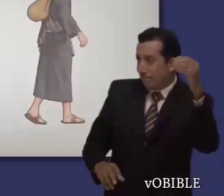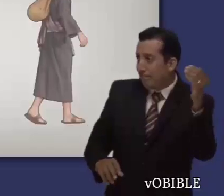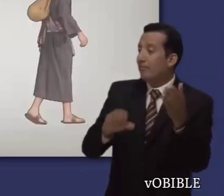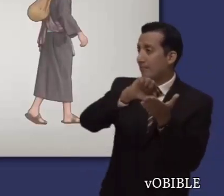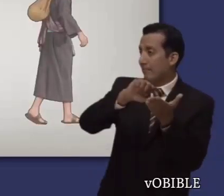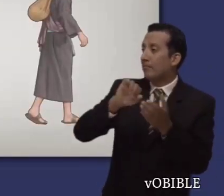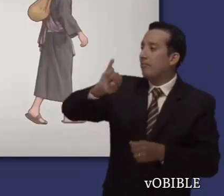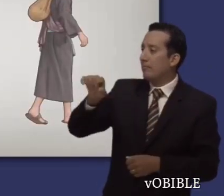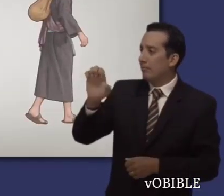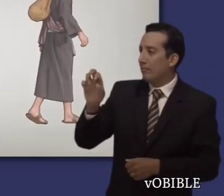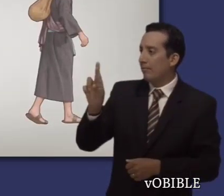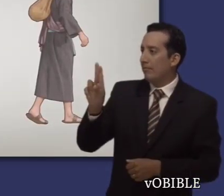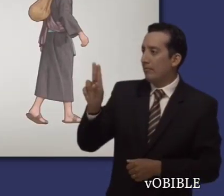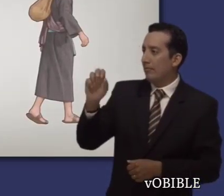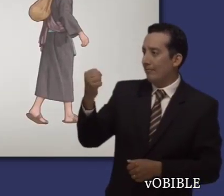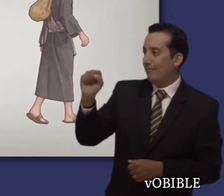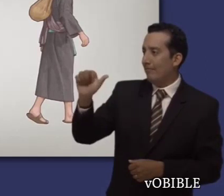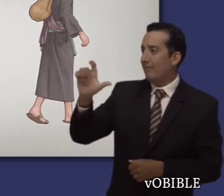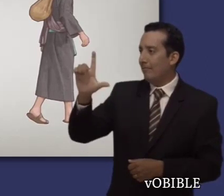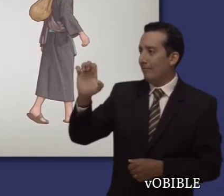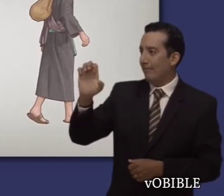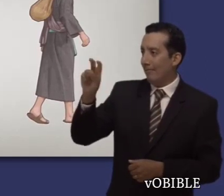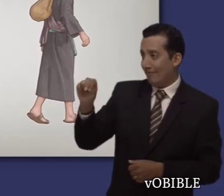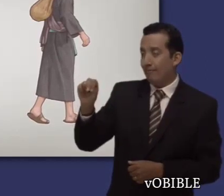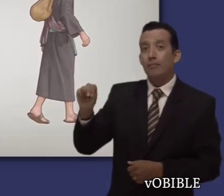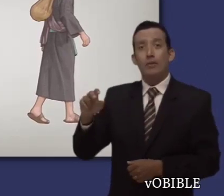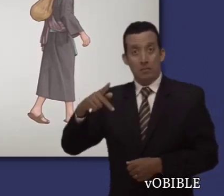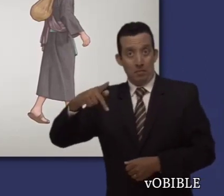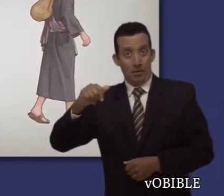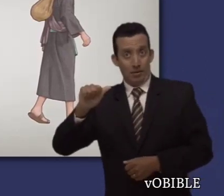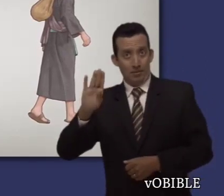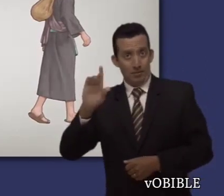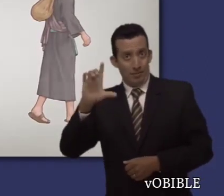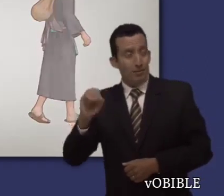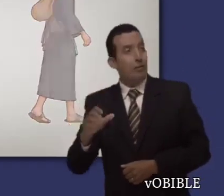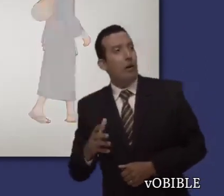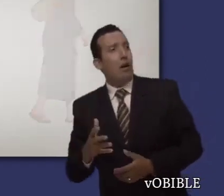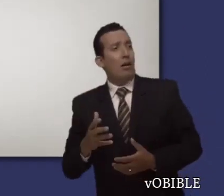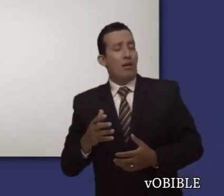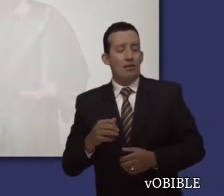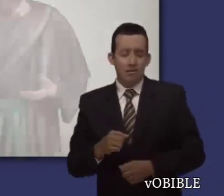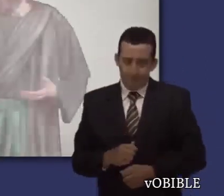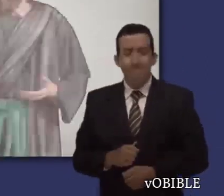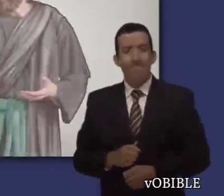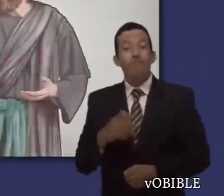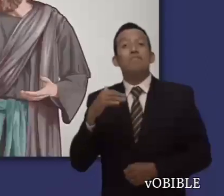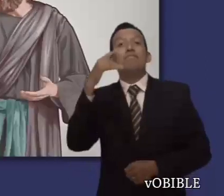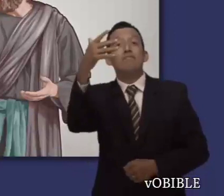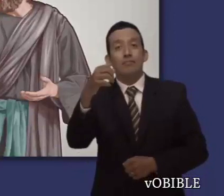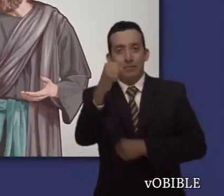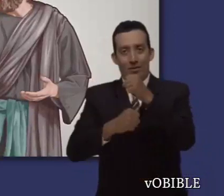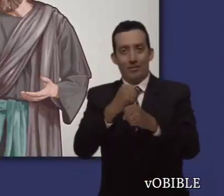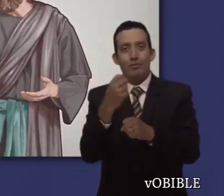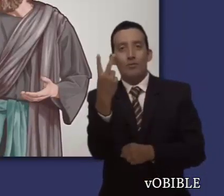Pero los abandonó y regresó a su hogar en Jerusalén, lo que decepcionó mucho a Pablo. Sin embargo,